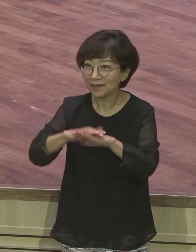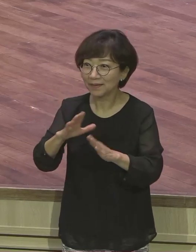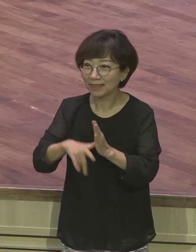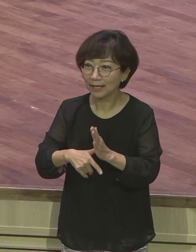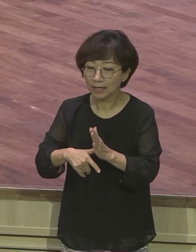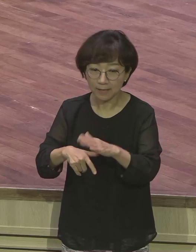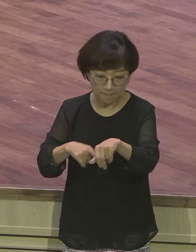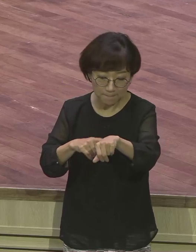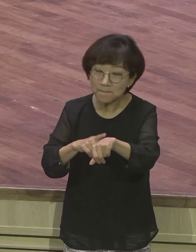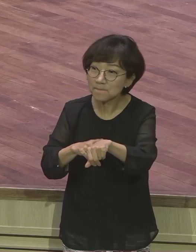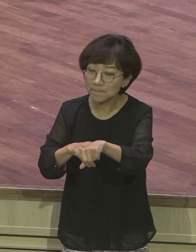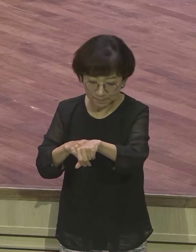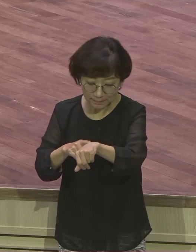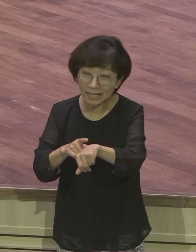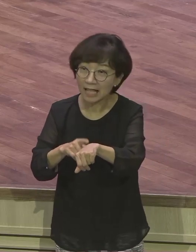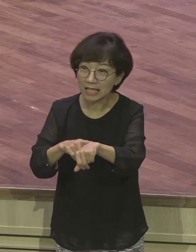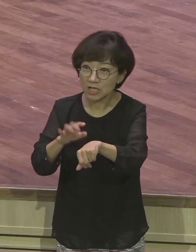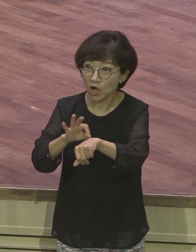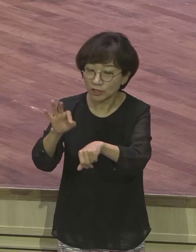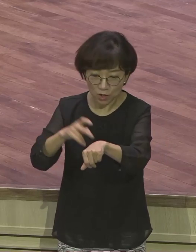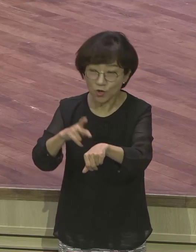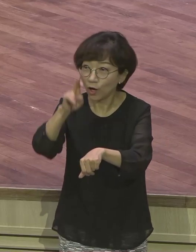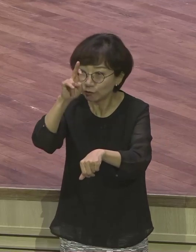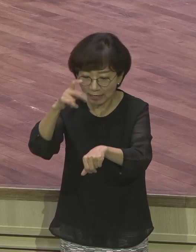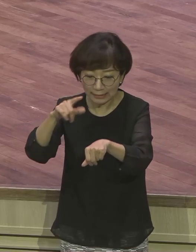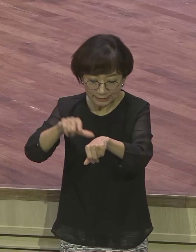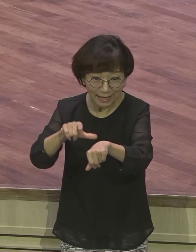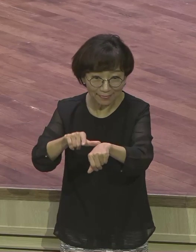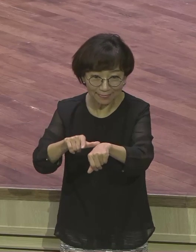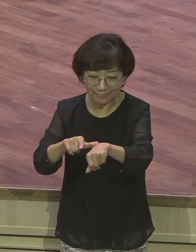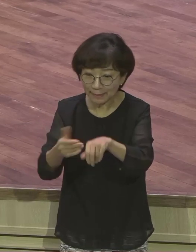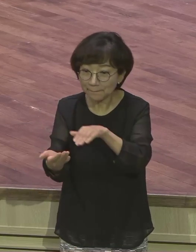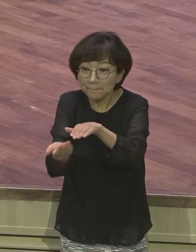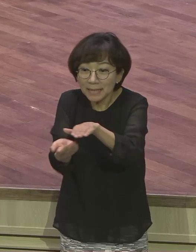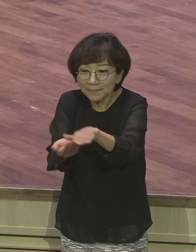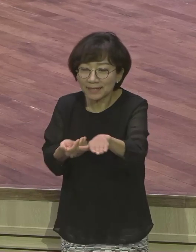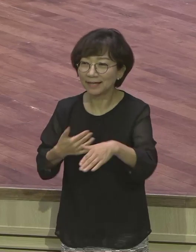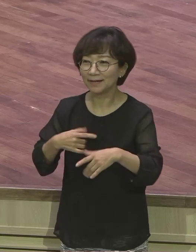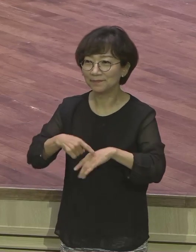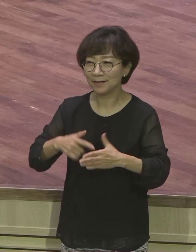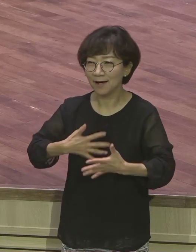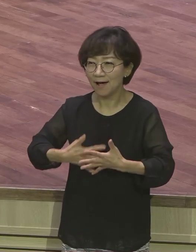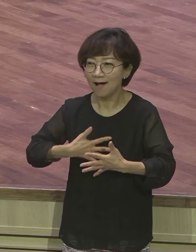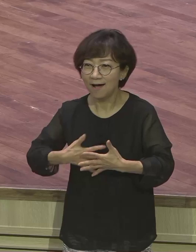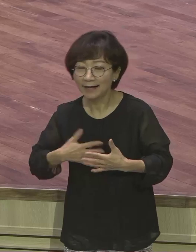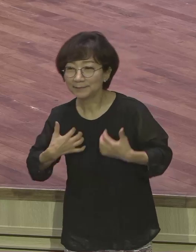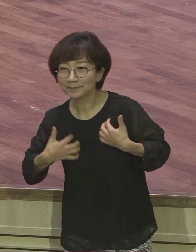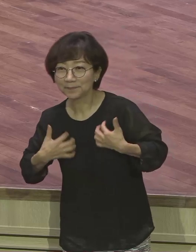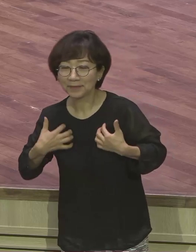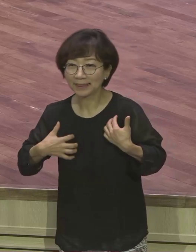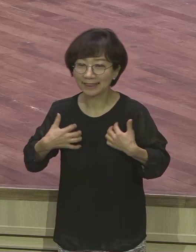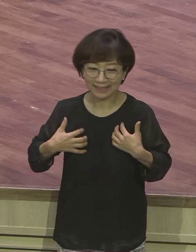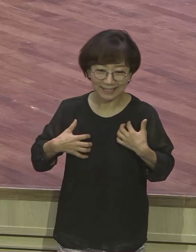11시, 10시다, 12시다 시간이 되면 전혀 우리 이때는 또 8시잖아요 설레임과 기쁨